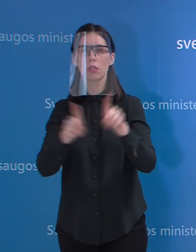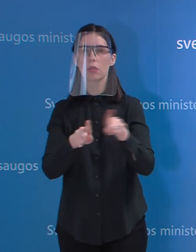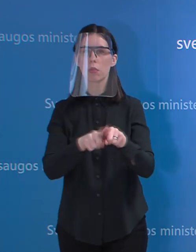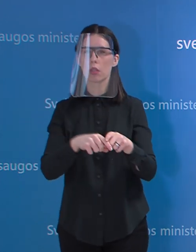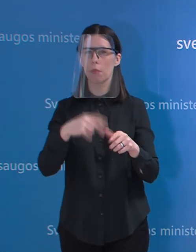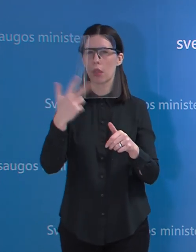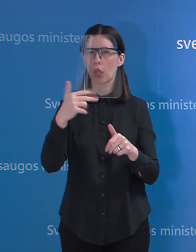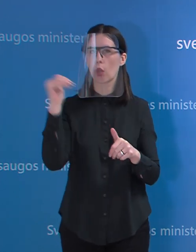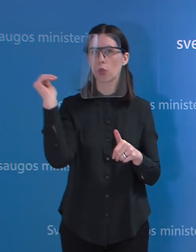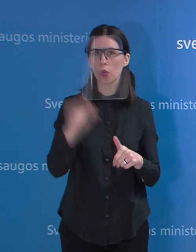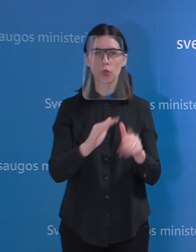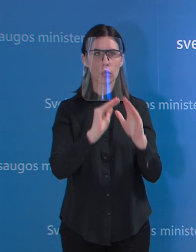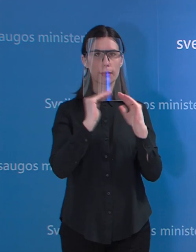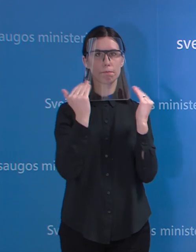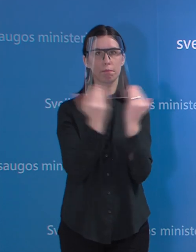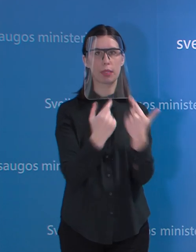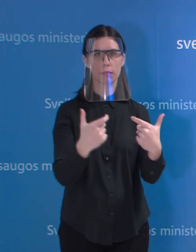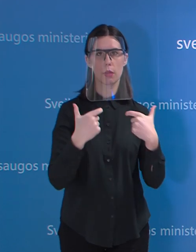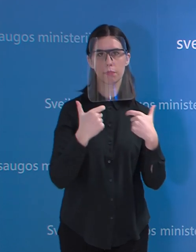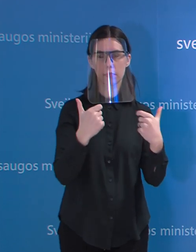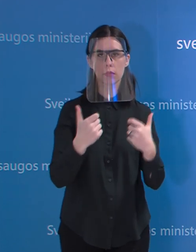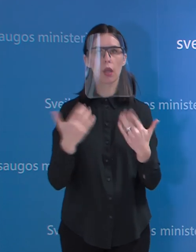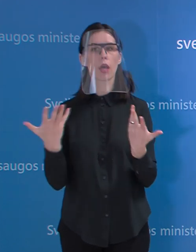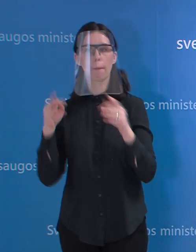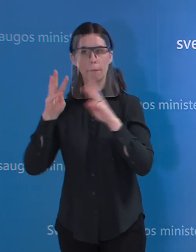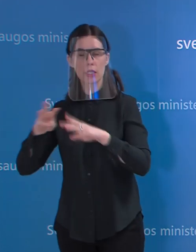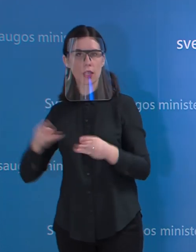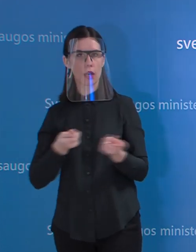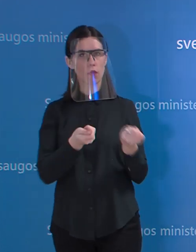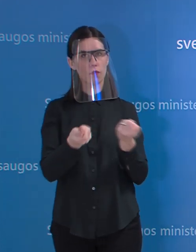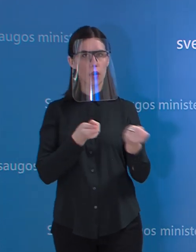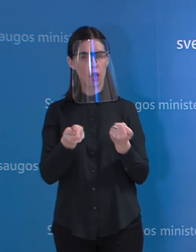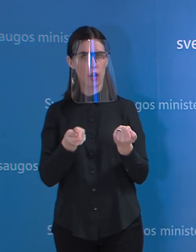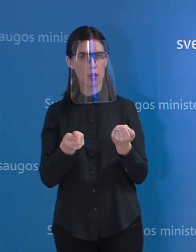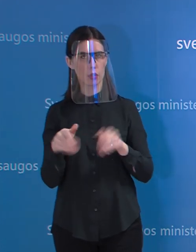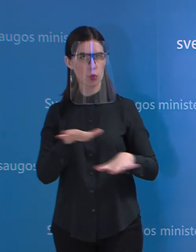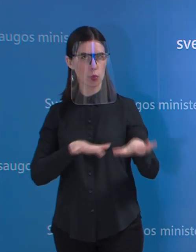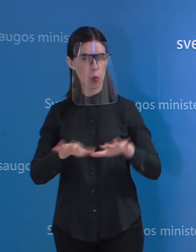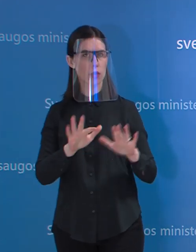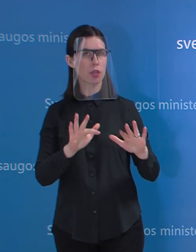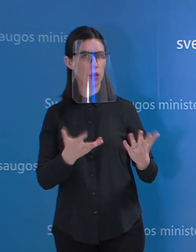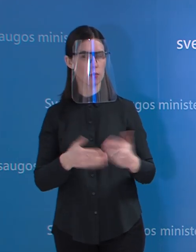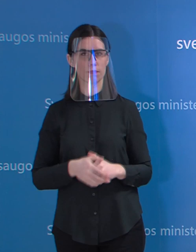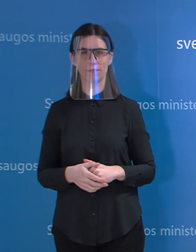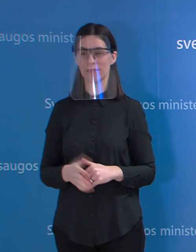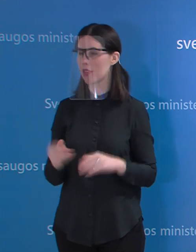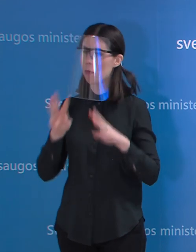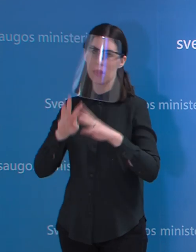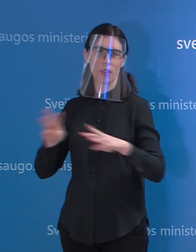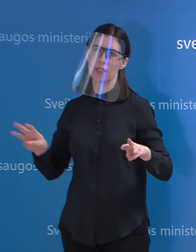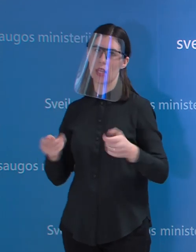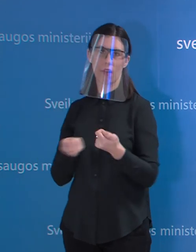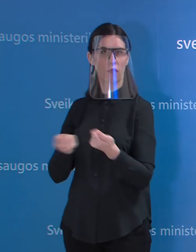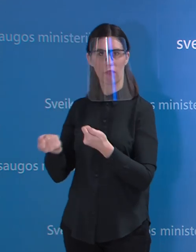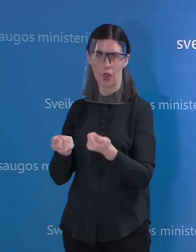Kaip ministerija ruošiasi valdyti šią situaciją? Na, ne ministerija šitą situaciją turi valdyti. Aš jau minėjau, kad gydimo